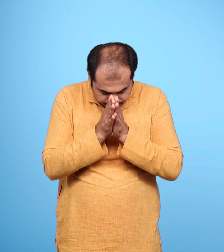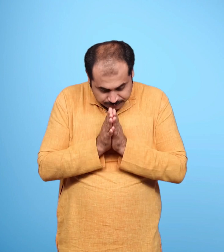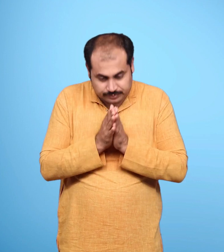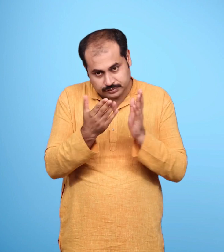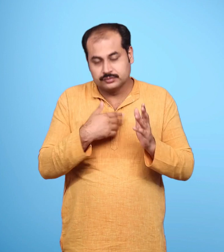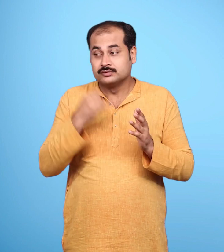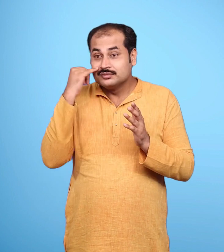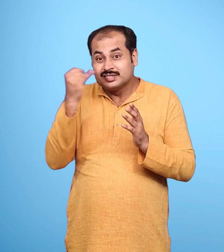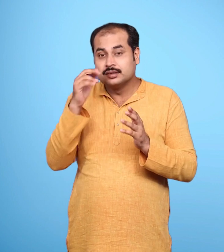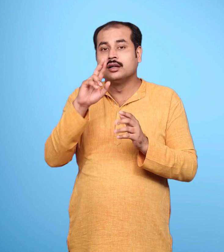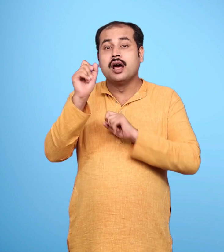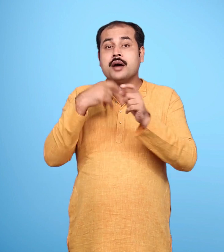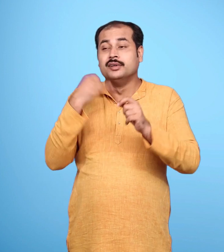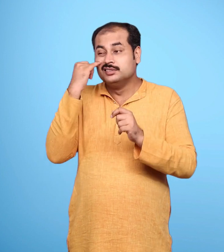और राम की खोज में निकल पड़े